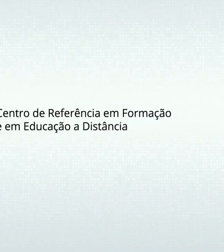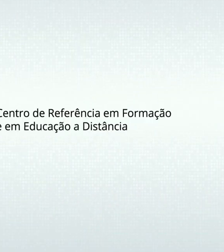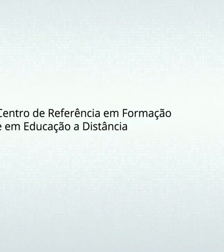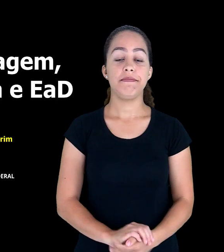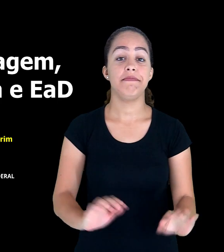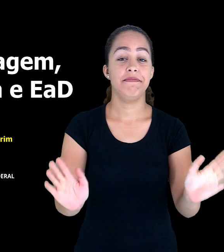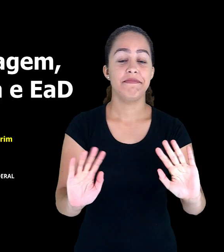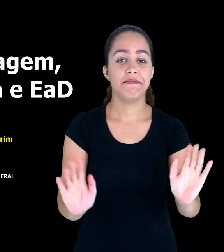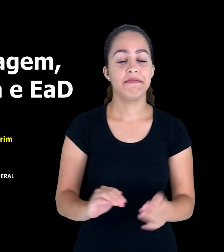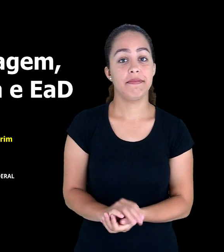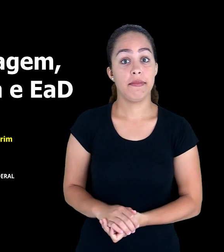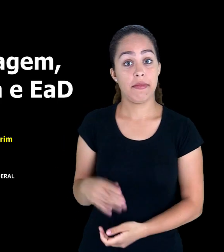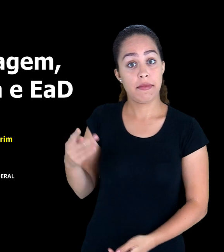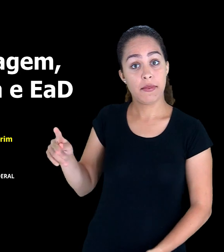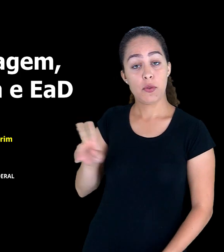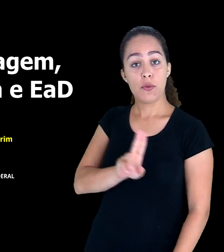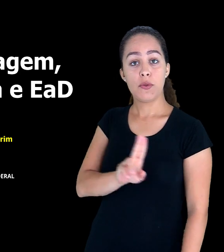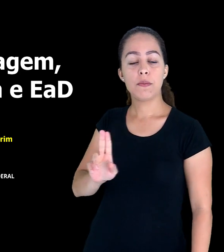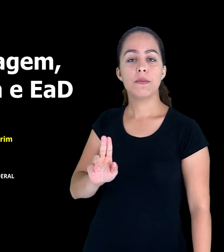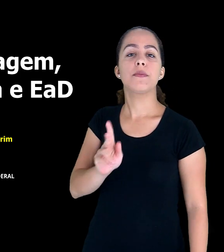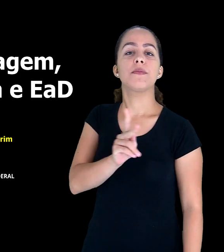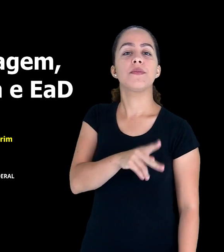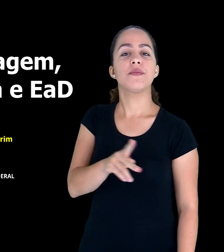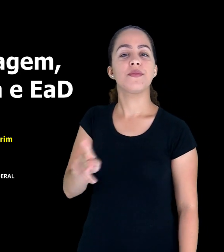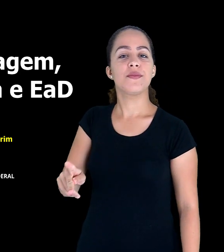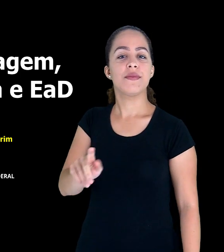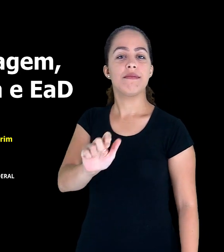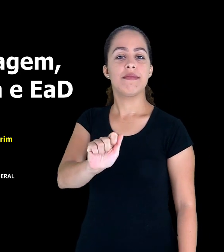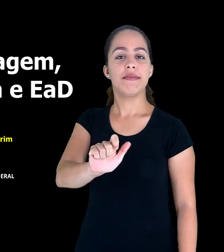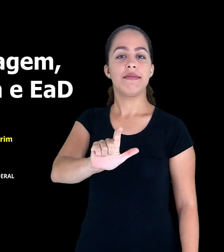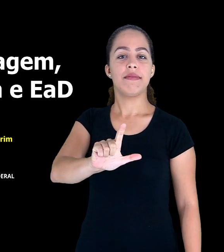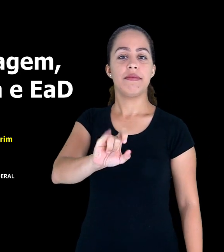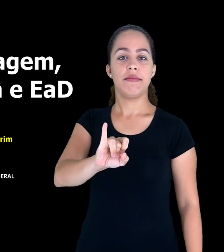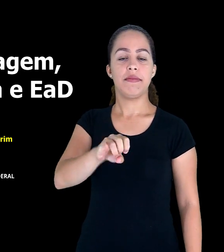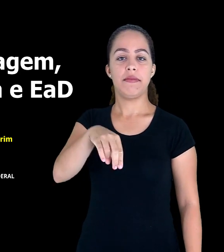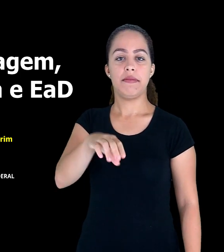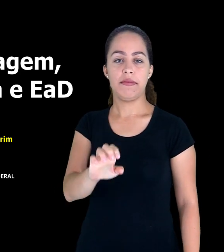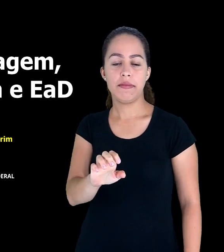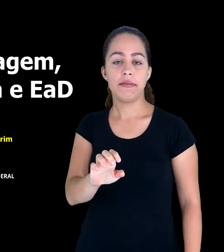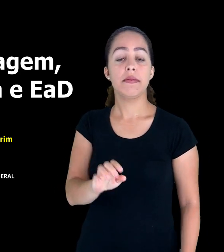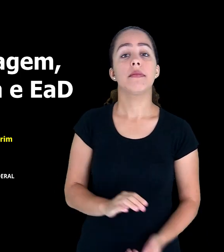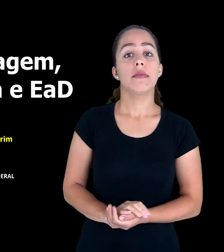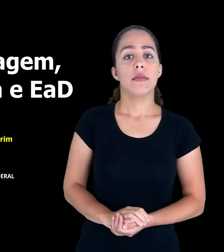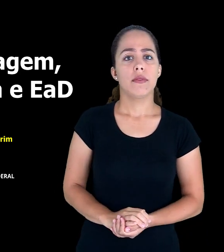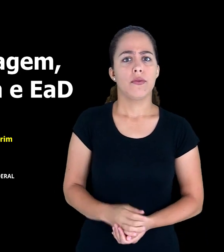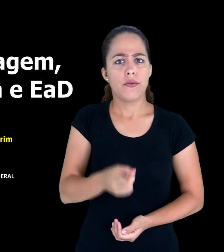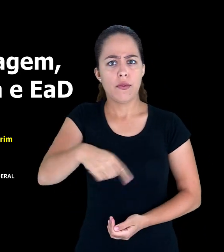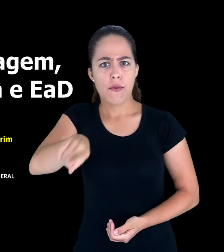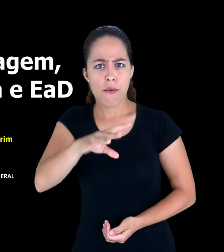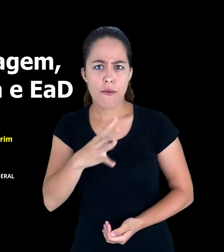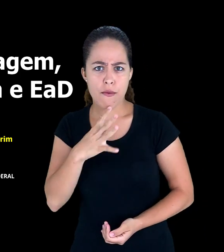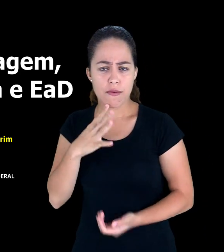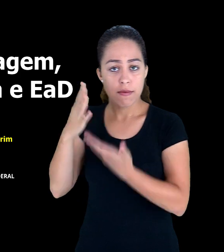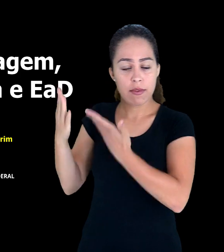Olá, eu sou a professora Aline Amorim do Sephora IFES e para que todos possam me conhecer melhor eu vou me